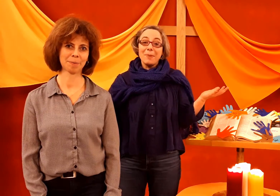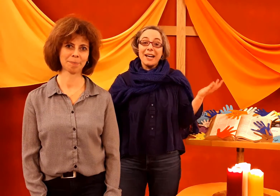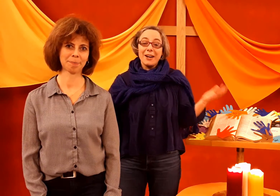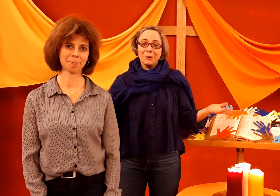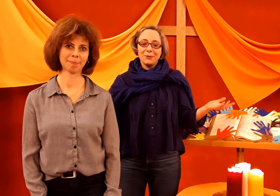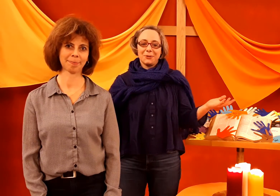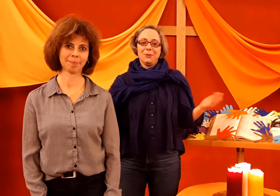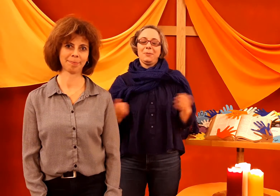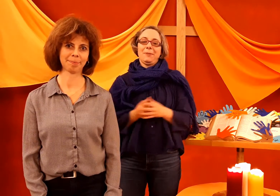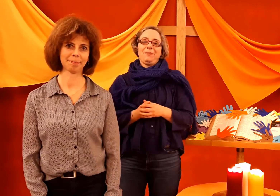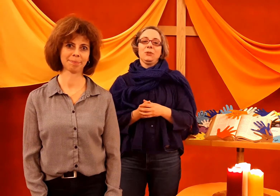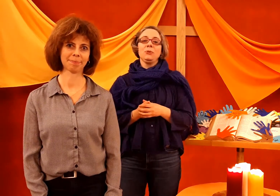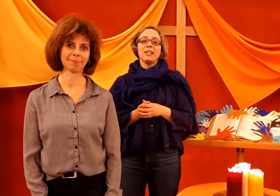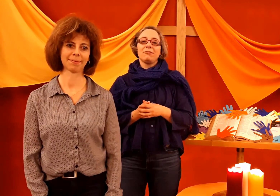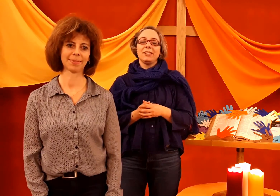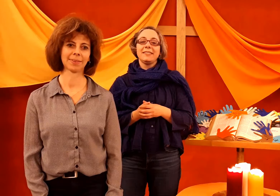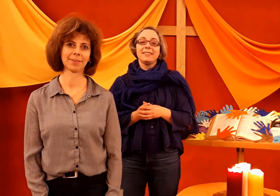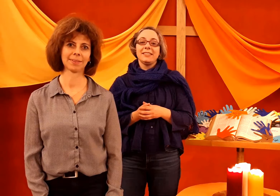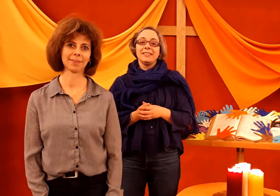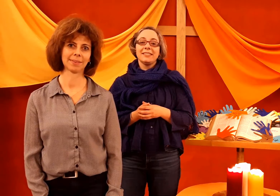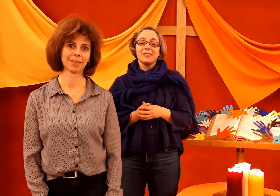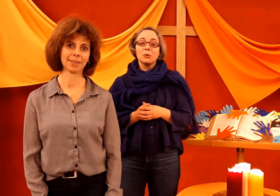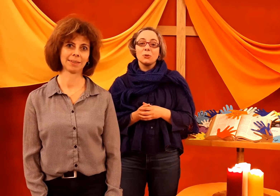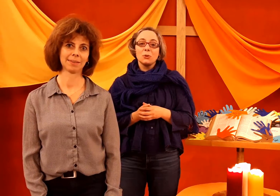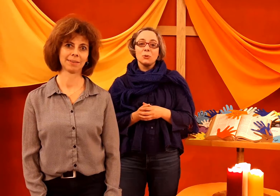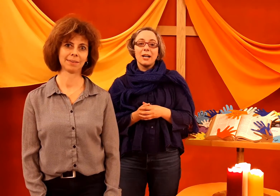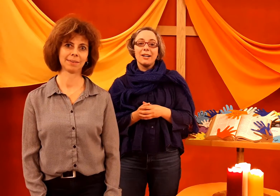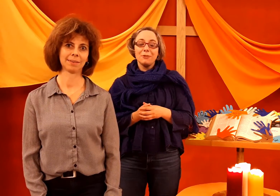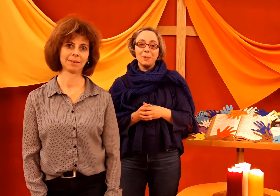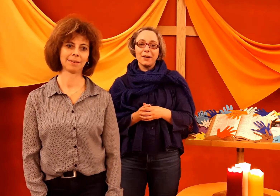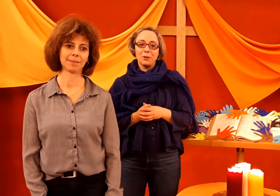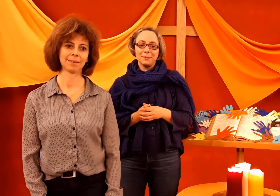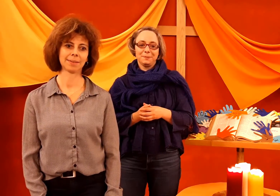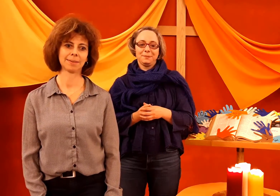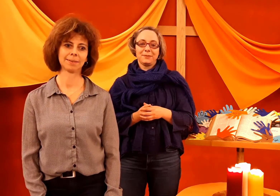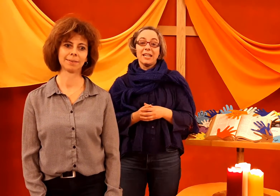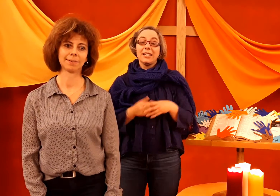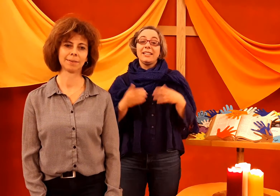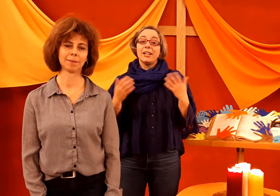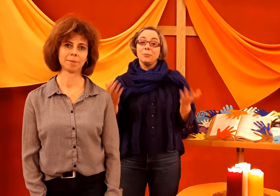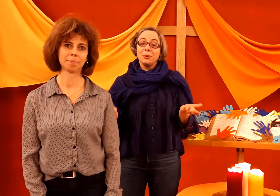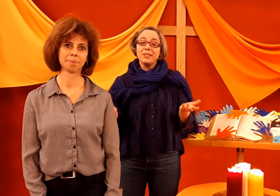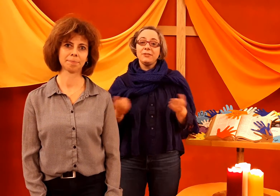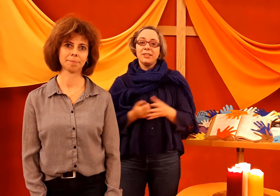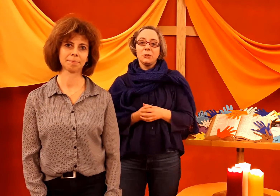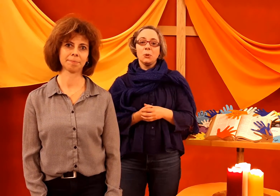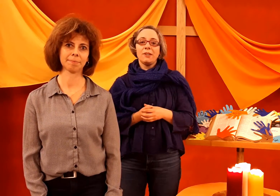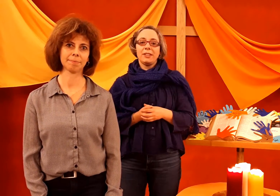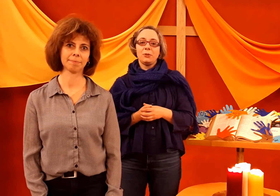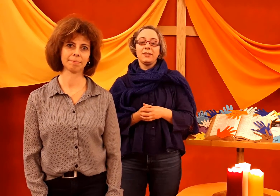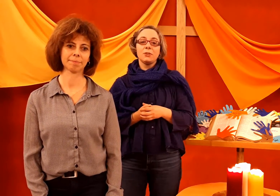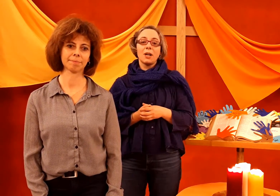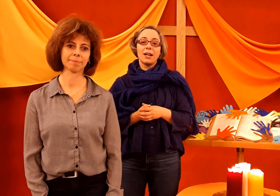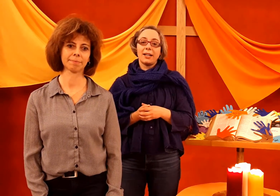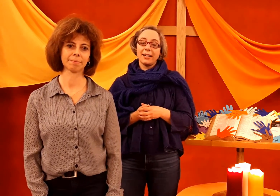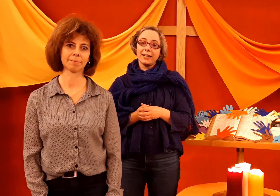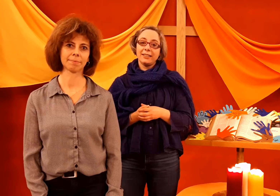pas ensemble, nous avons laissé des instructions à vos parents. Il y a une petite vidéo avec une histoire que vous regardez